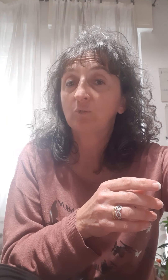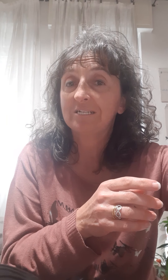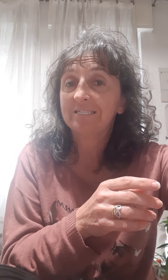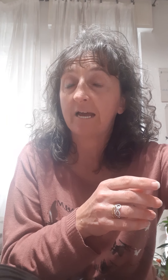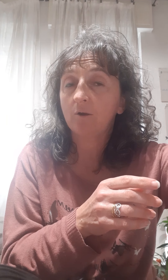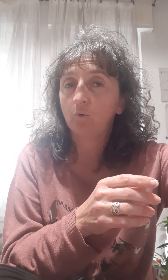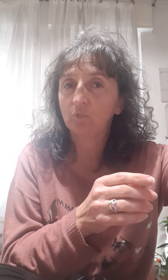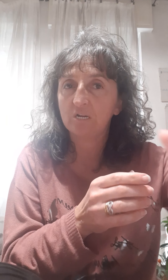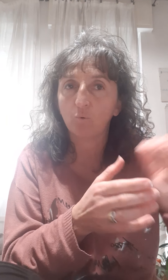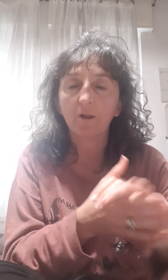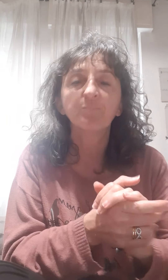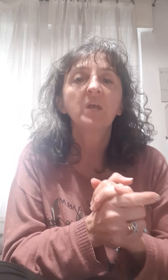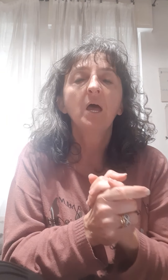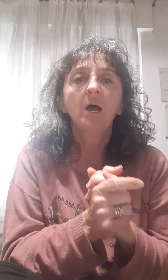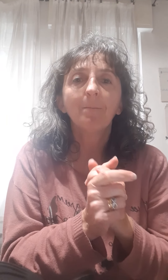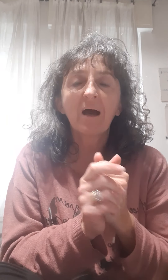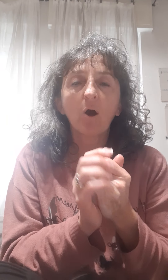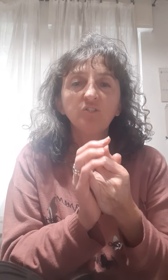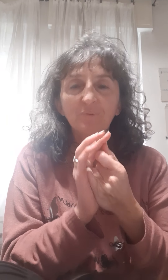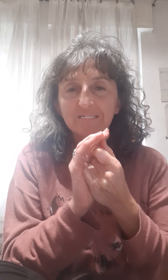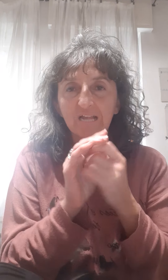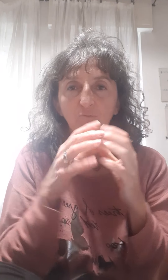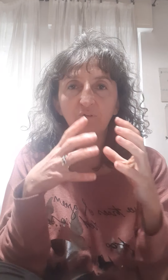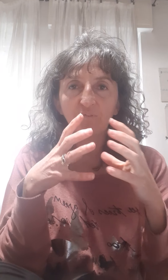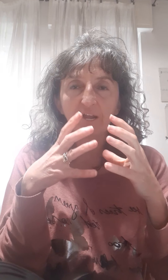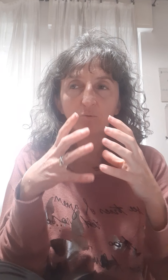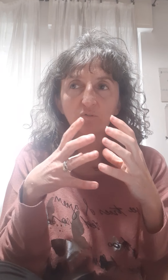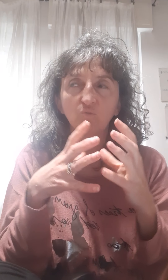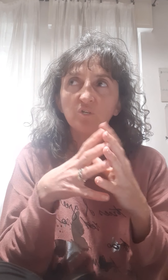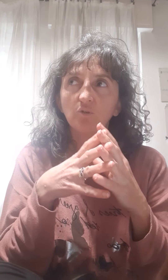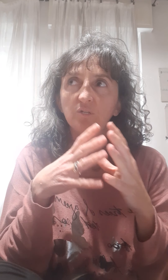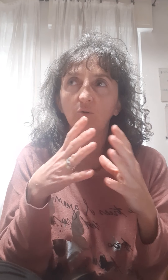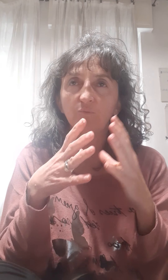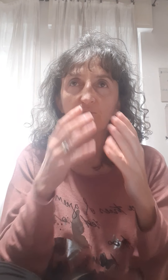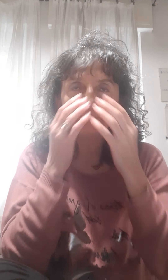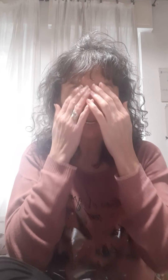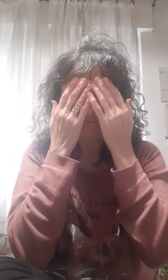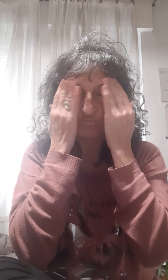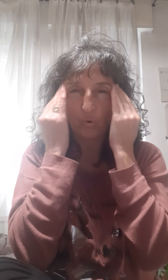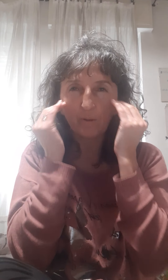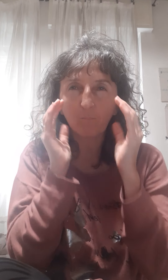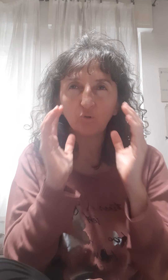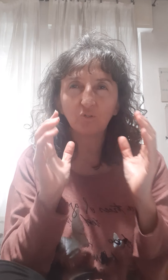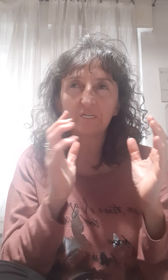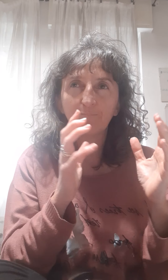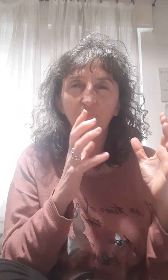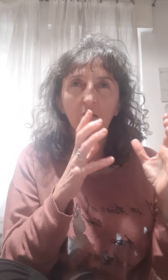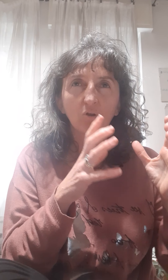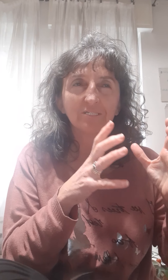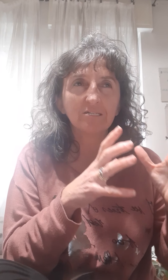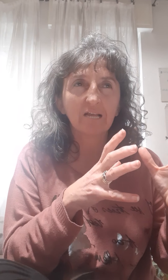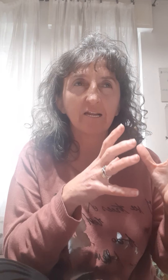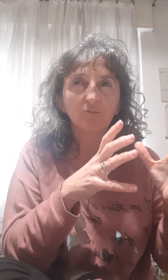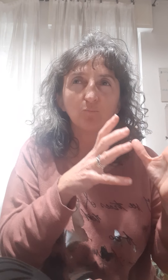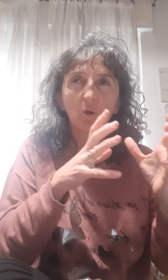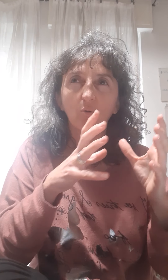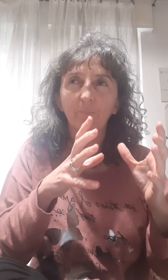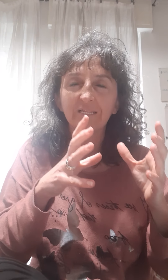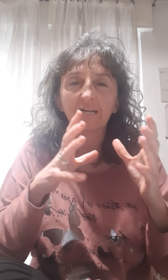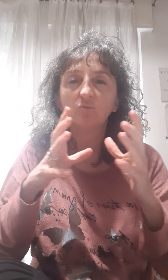utilizzare l'olio di limone. Ma oggi pensavo di fare in questo video di condividere con voi in modo dell'olio essenziale che ci può accompagnare in